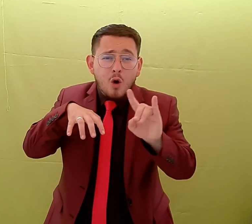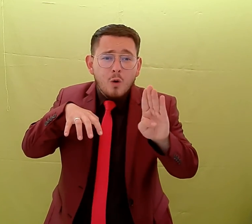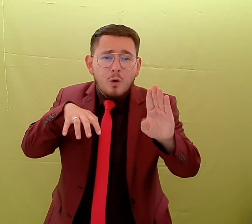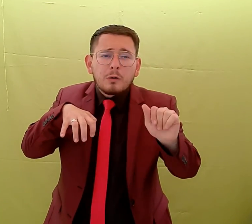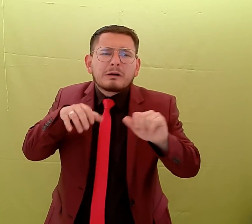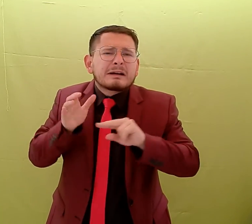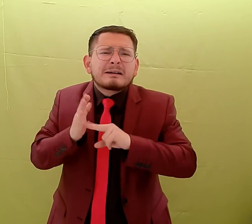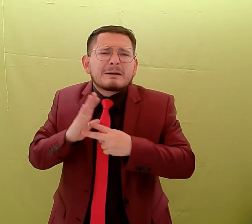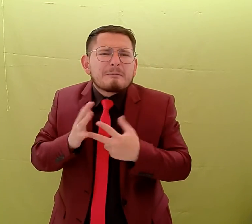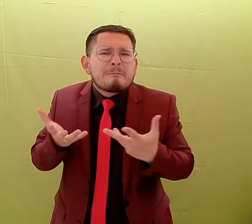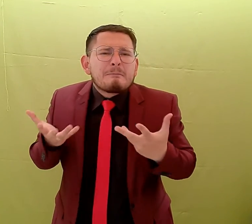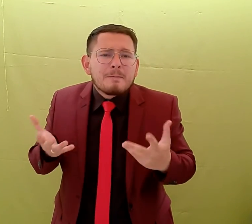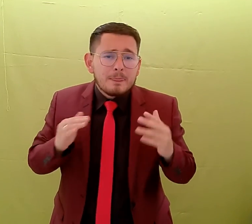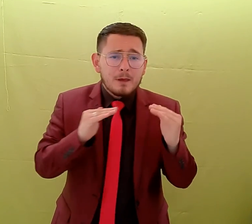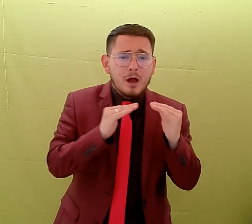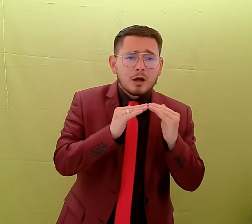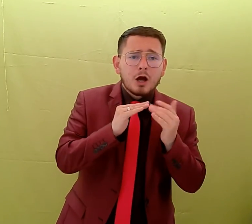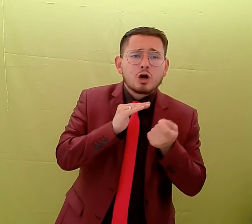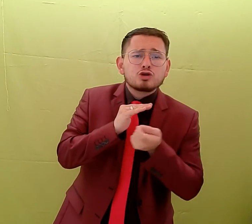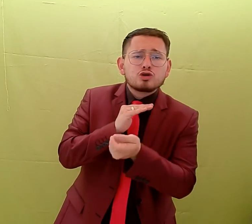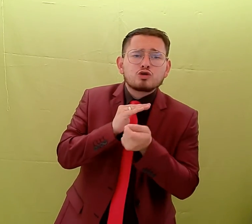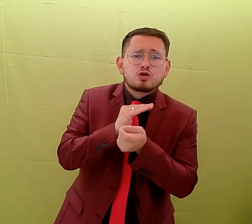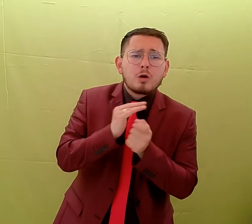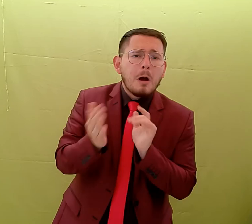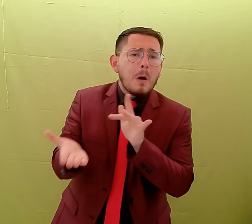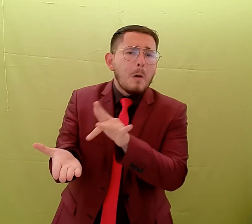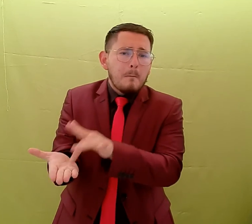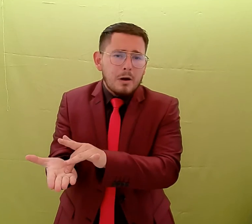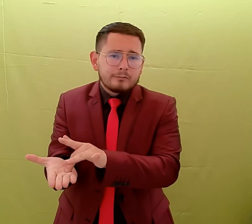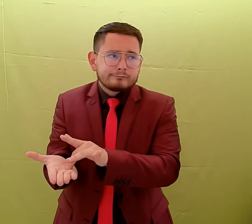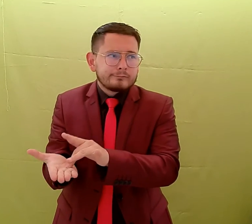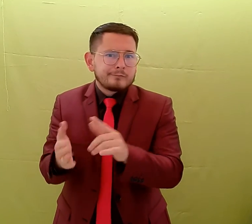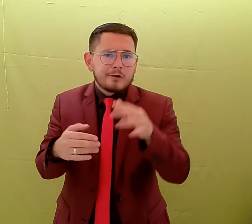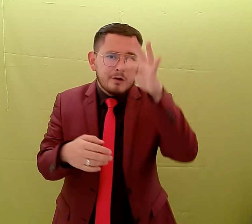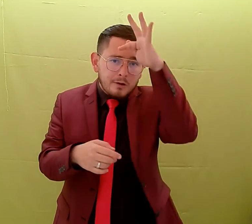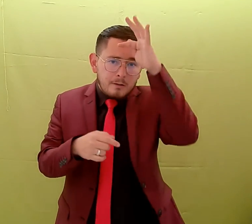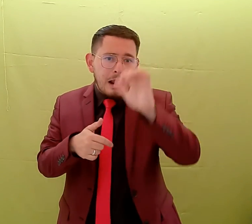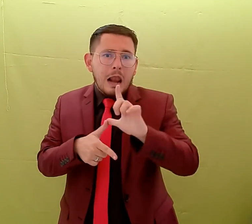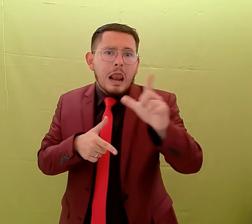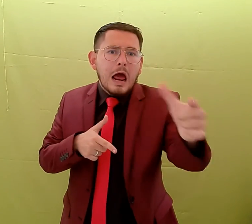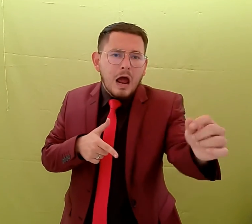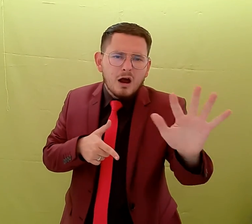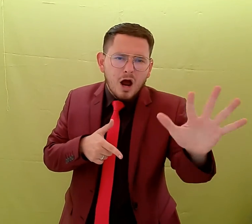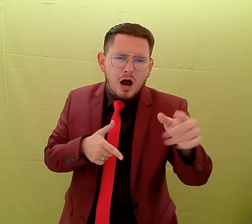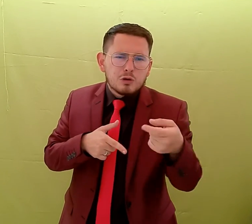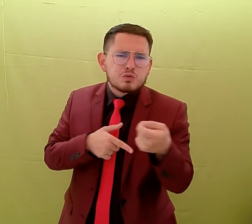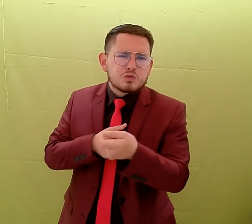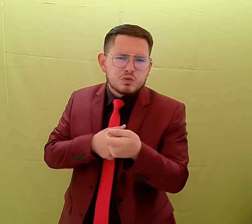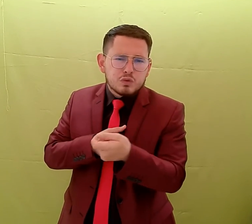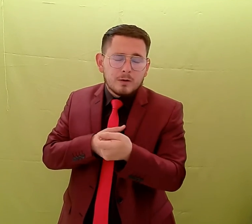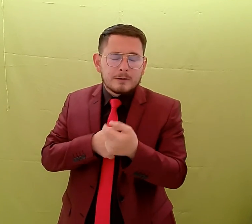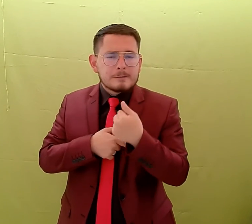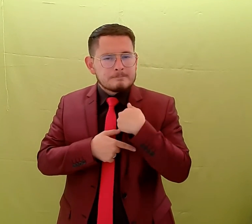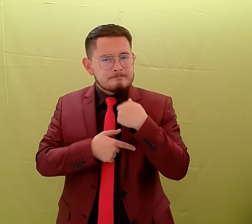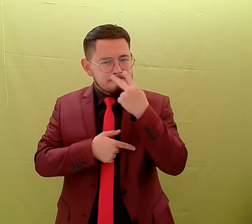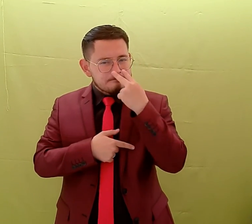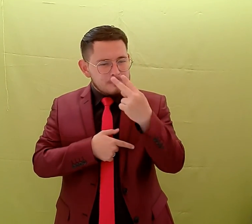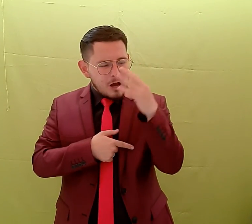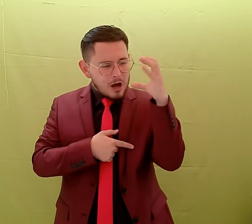nuestras unidades básicas de abstención ya son aproximadamente 20 años que tiene cada una y pues realmente es el